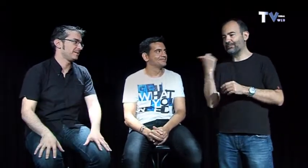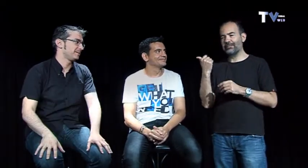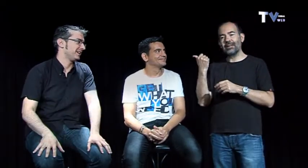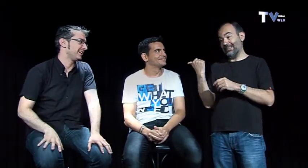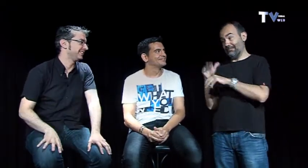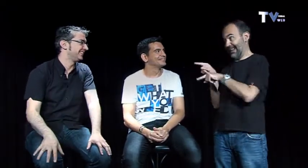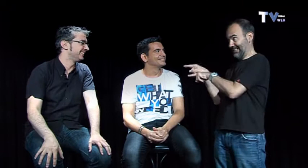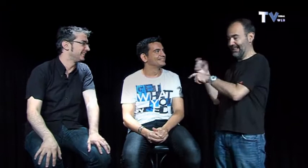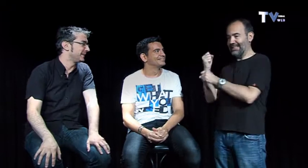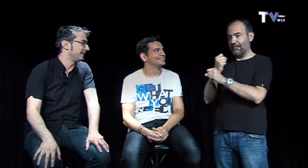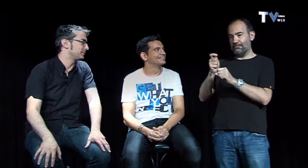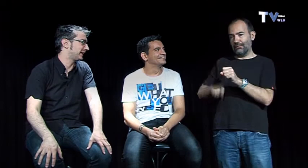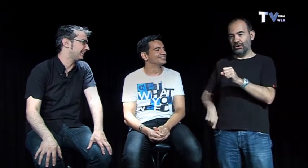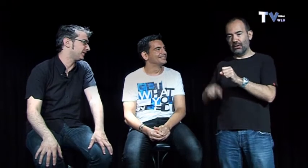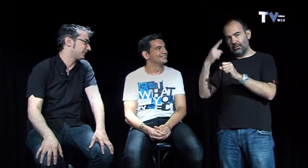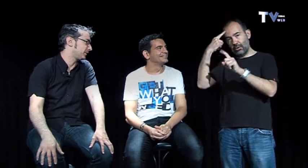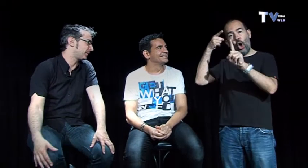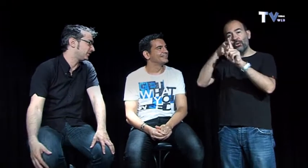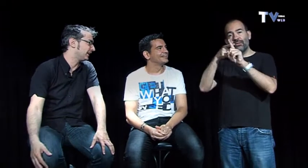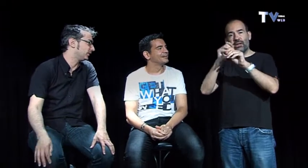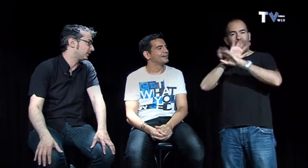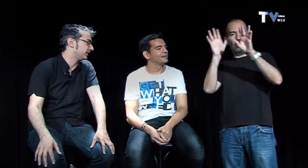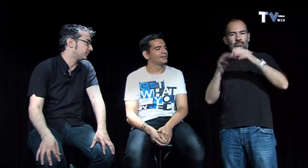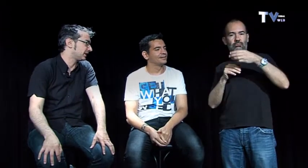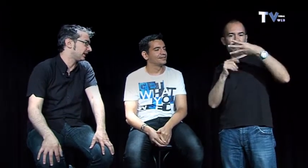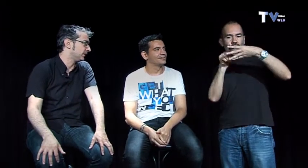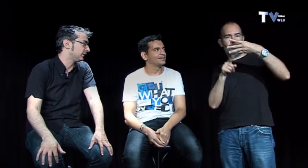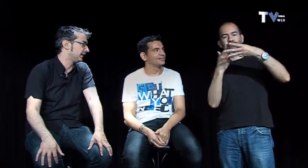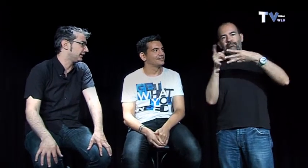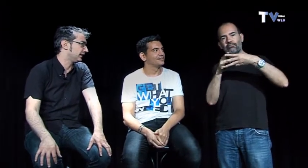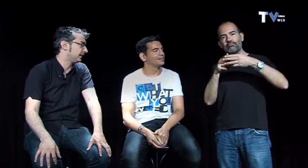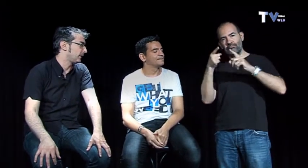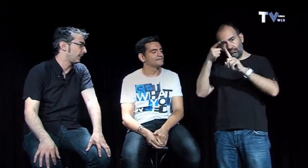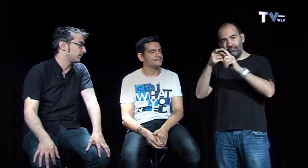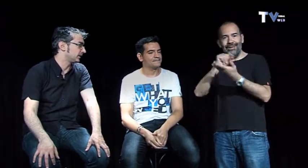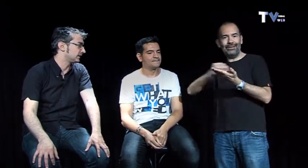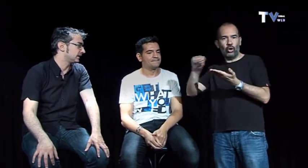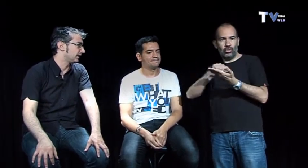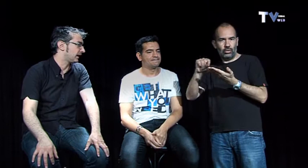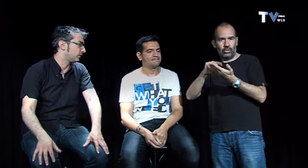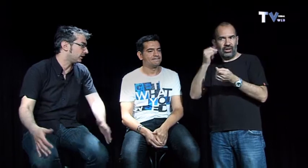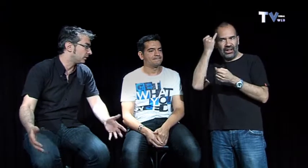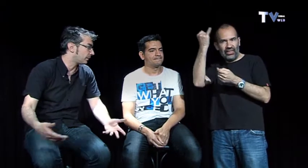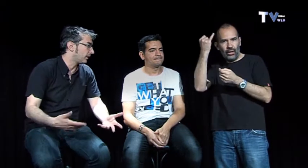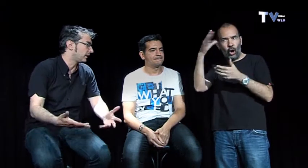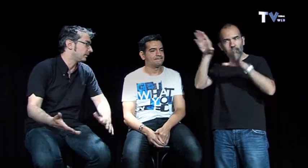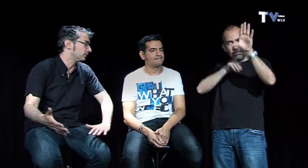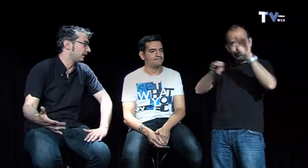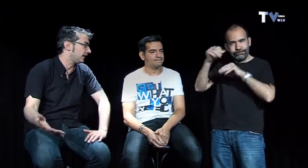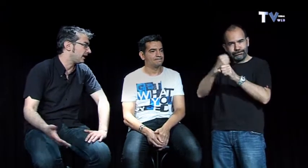vaya entonces para ti como trabajo profesional ¿no? tu objetivo pues está claro ¿no? tener pues hacer un guión primero hacer una idea